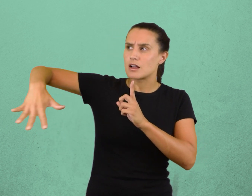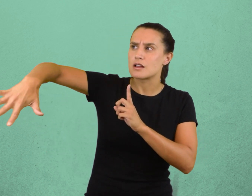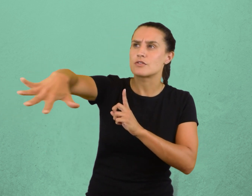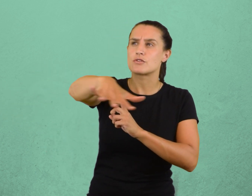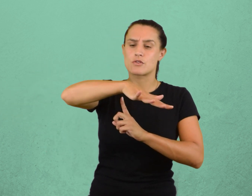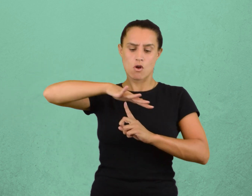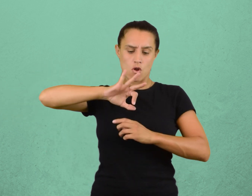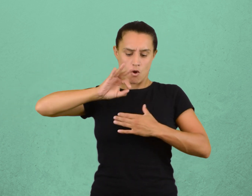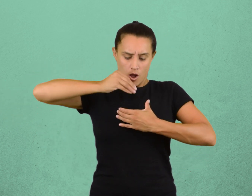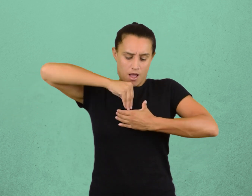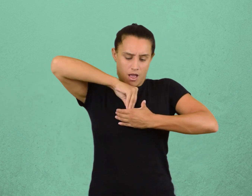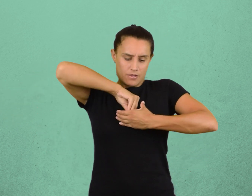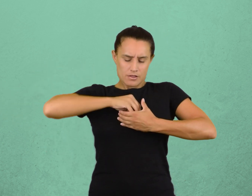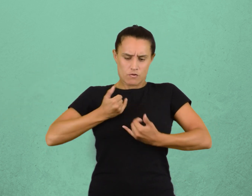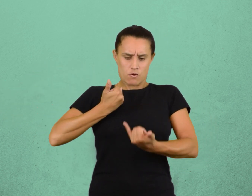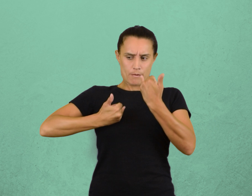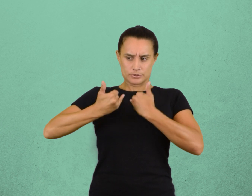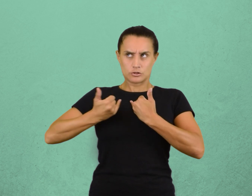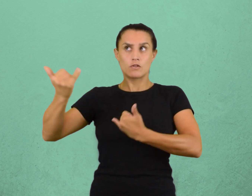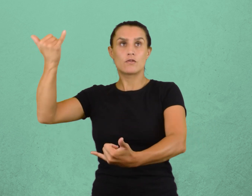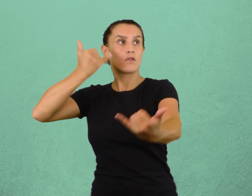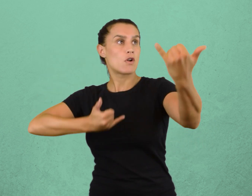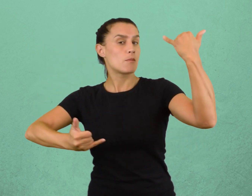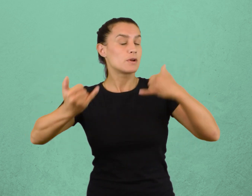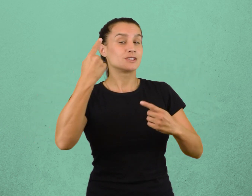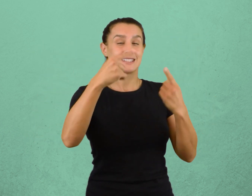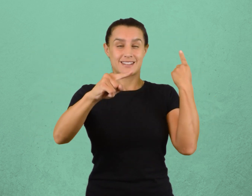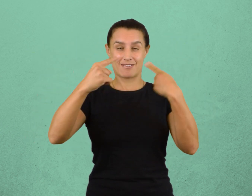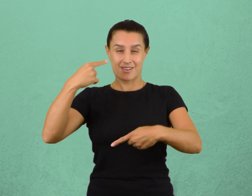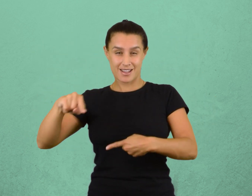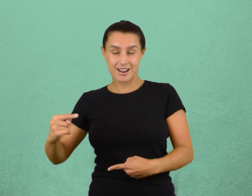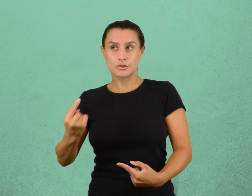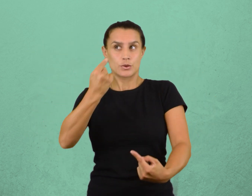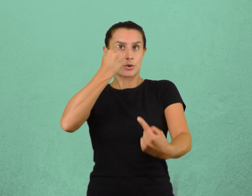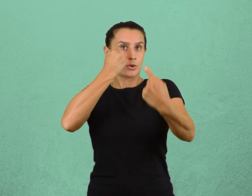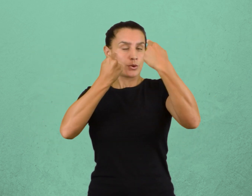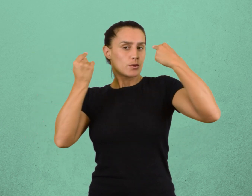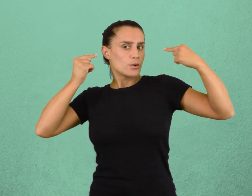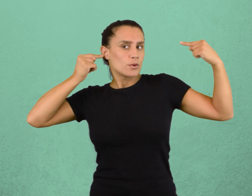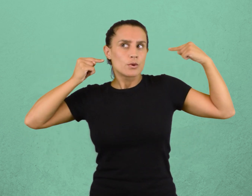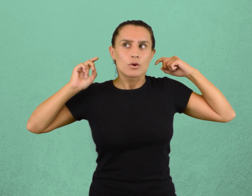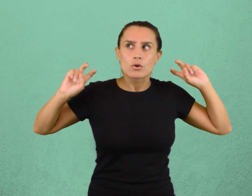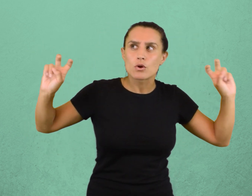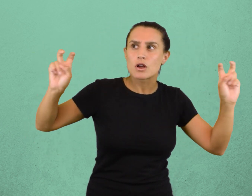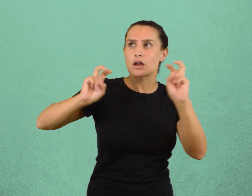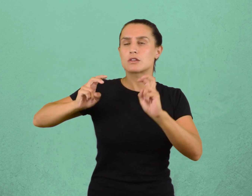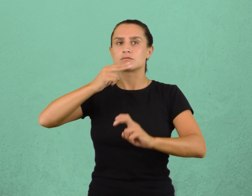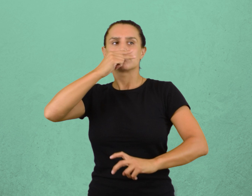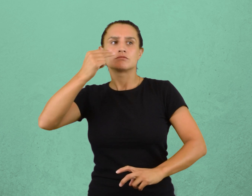tanto del ambiente que lo rodea como de su interior. Los estímulos son factores internos o